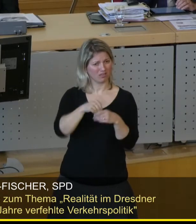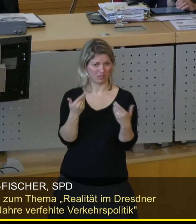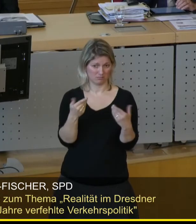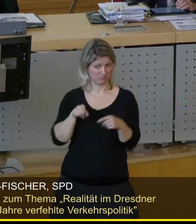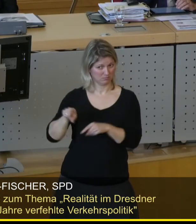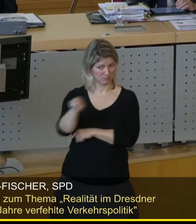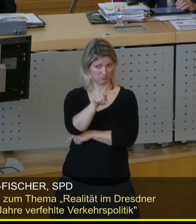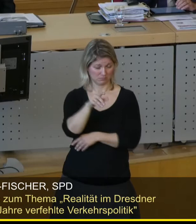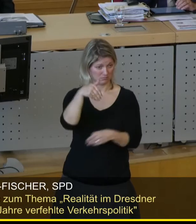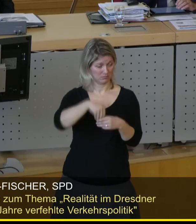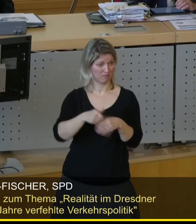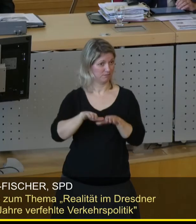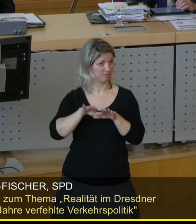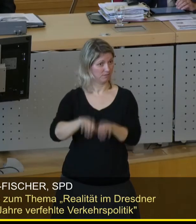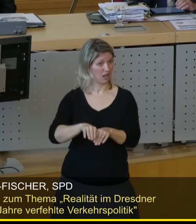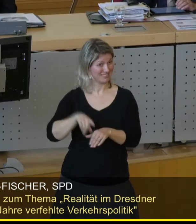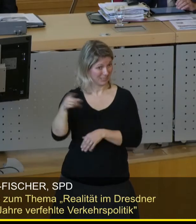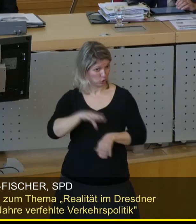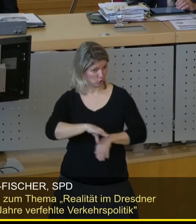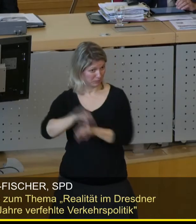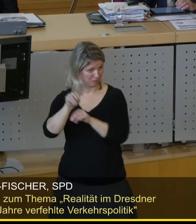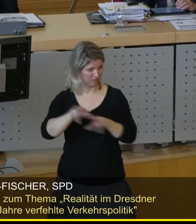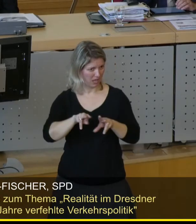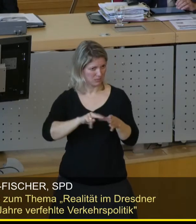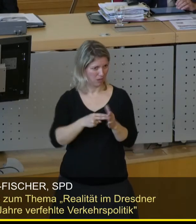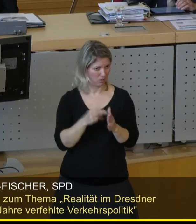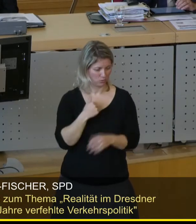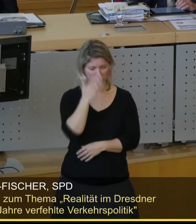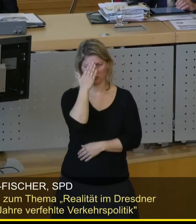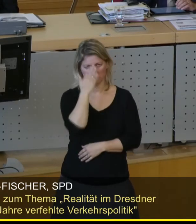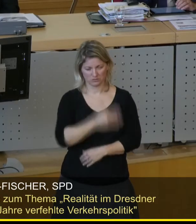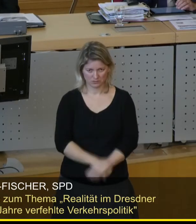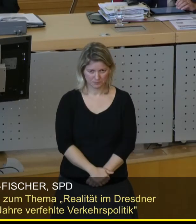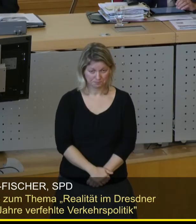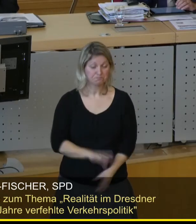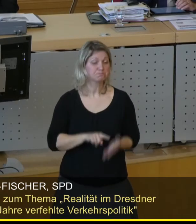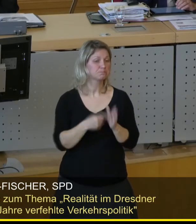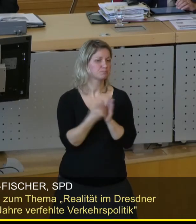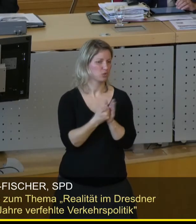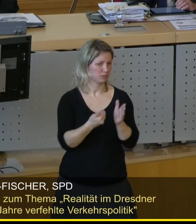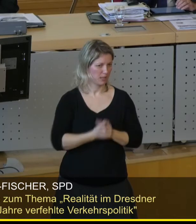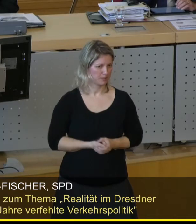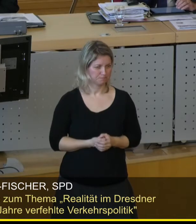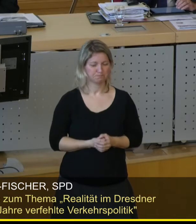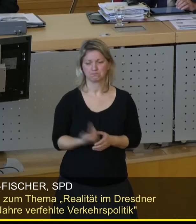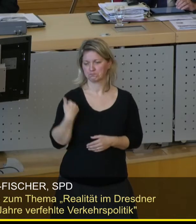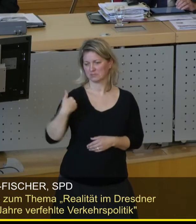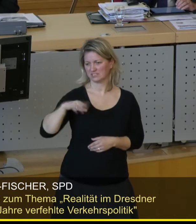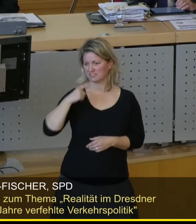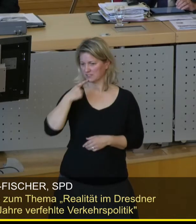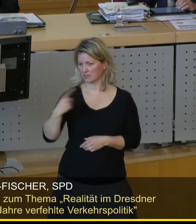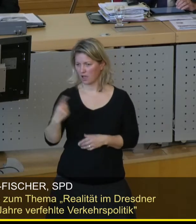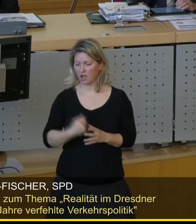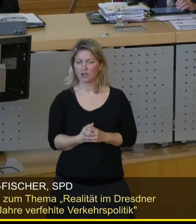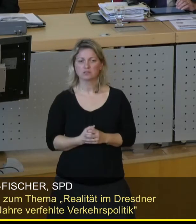Frauen sind, die Verkehrsplanung hier zu übernehmen. Ich glaube, ich möchte das am Beispiel mal fertig festmachen. Sie haben jetzt gesagt, es gab